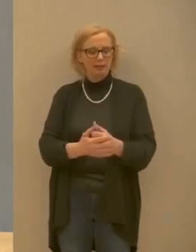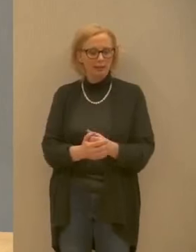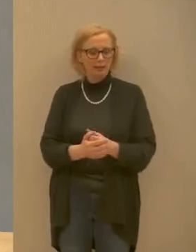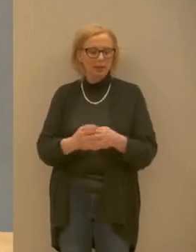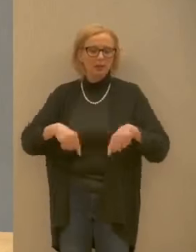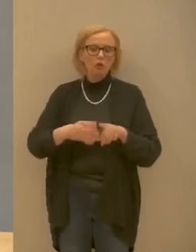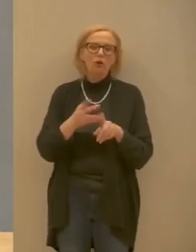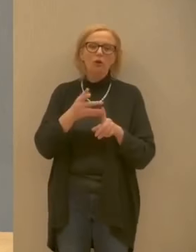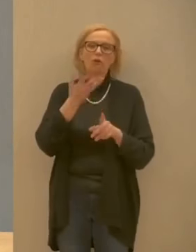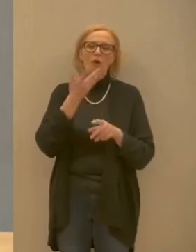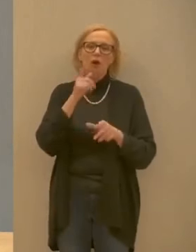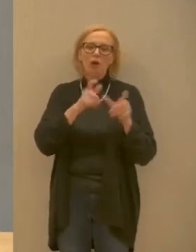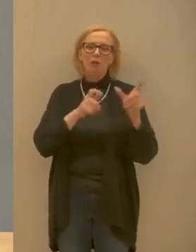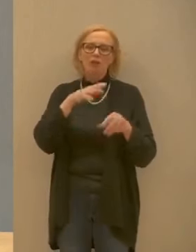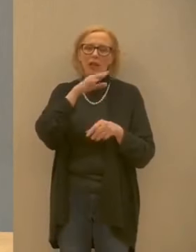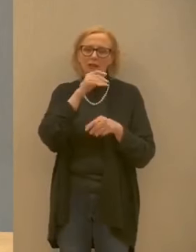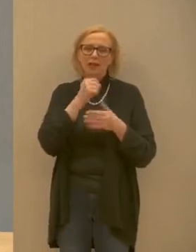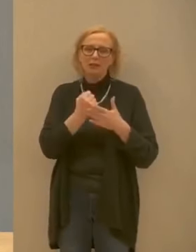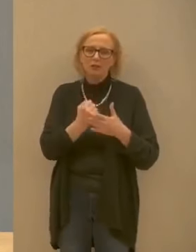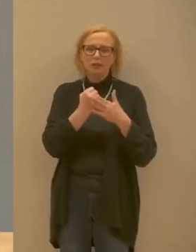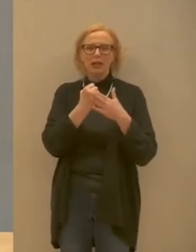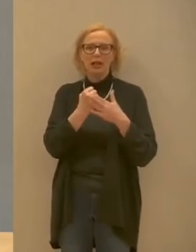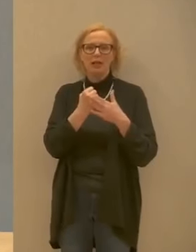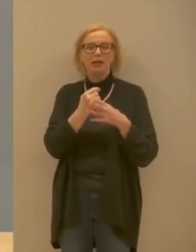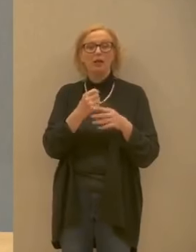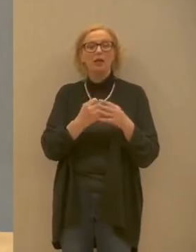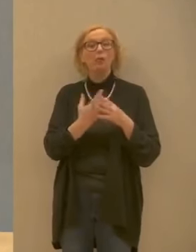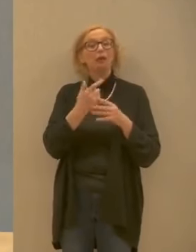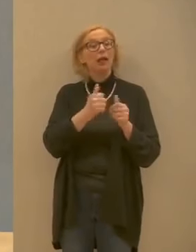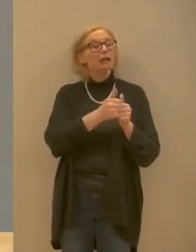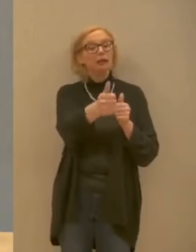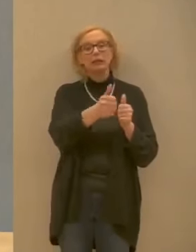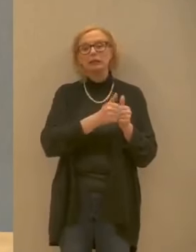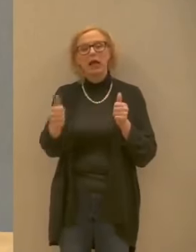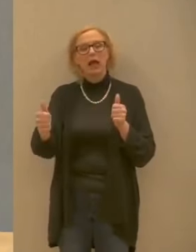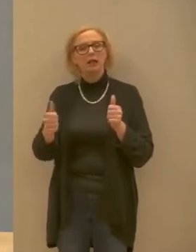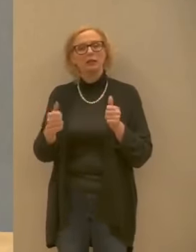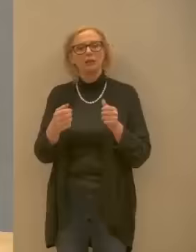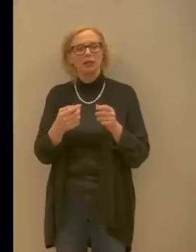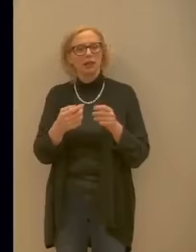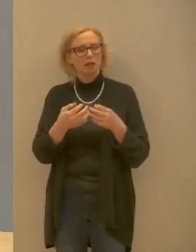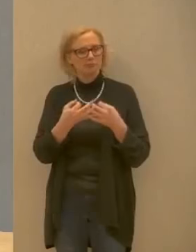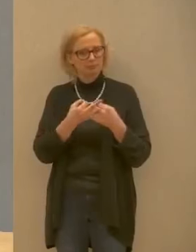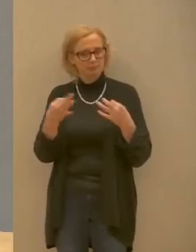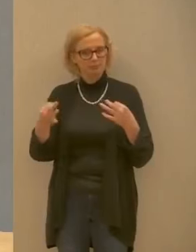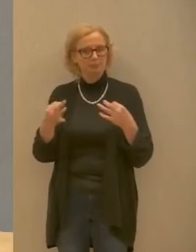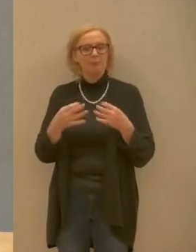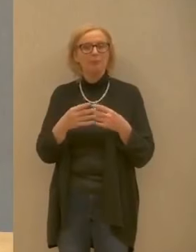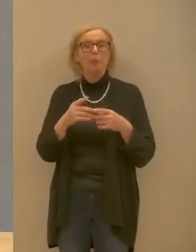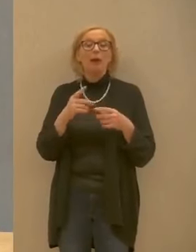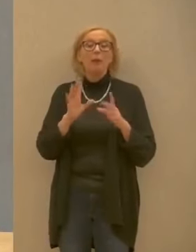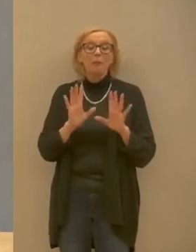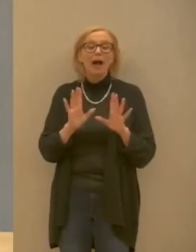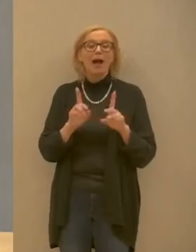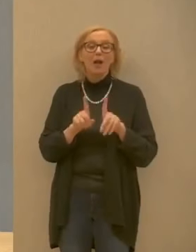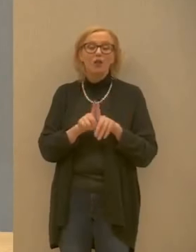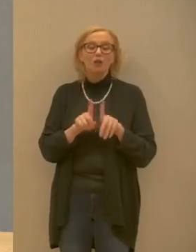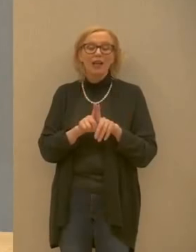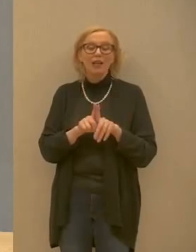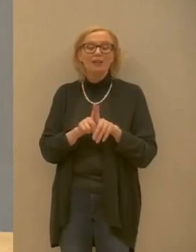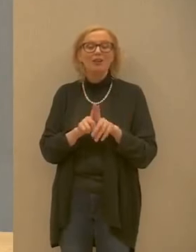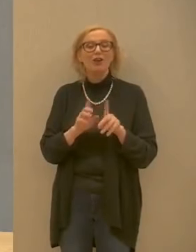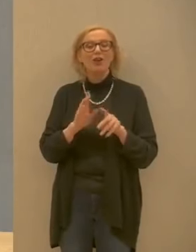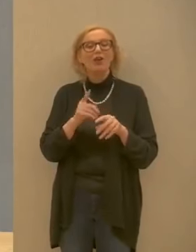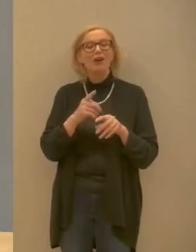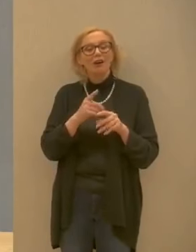momento quindi è essenziale mantenere le misure di distanziamento sociale e nel contempo però chiediamo loro di